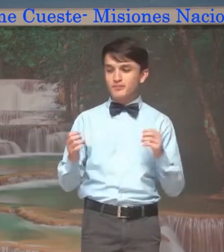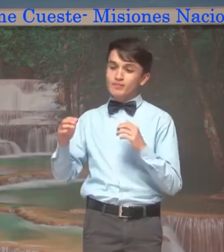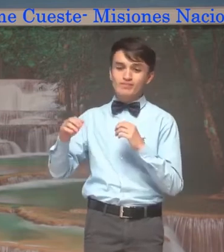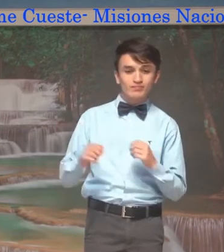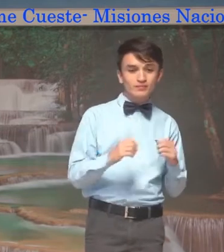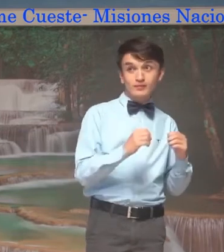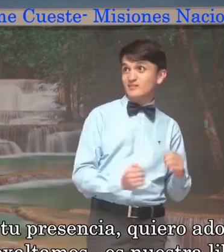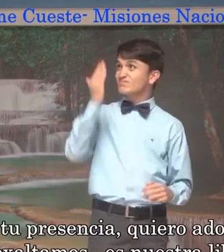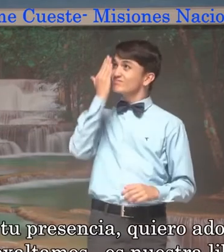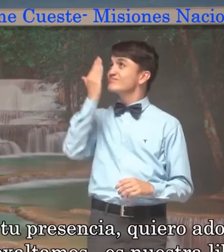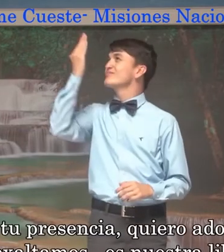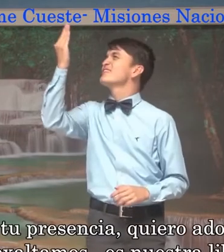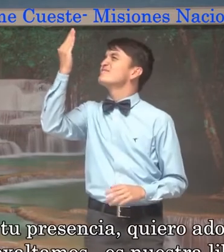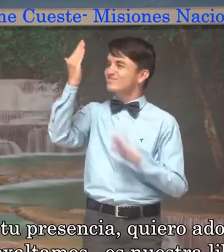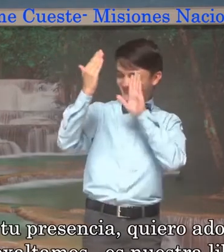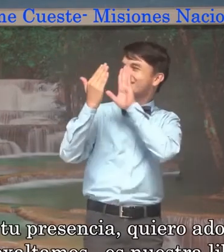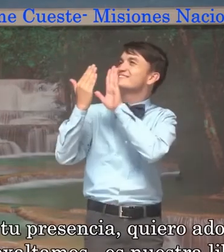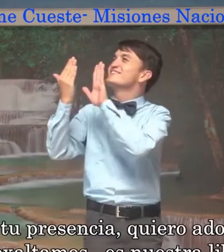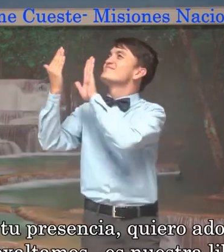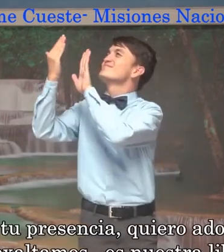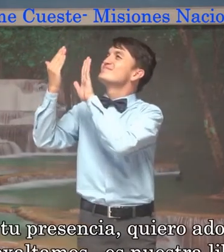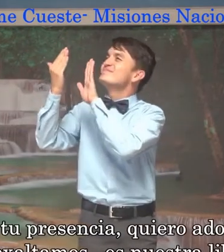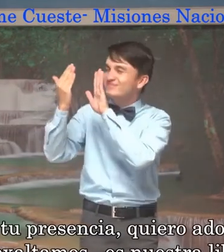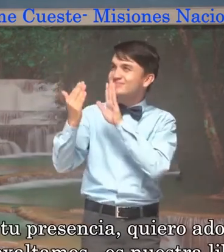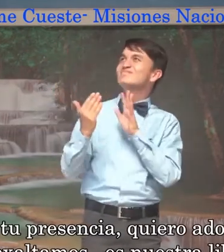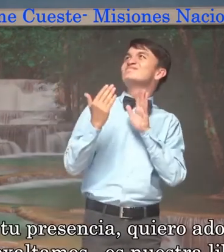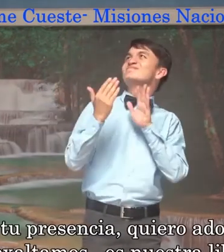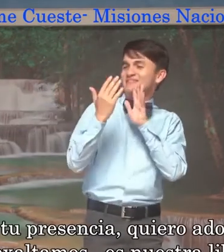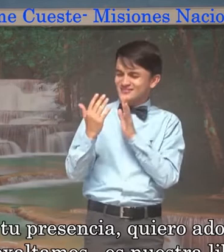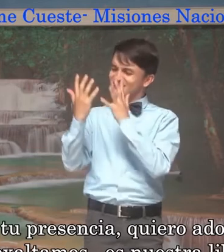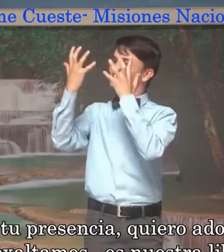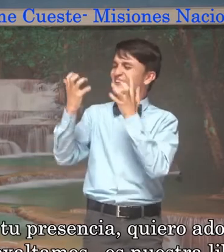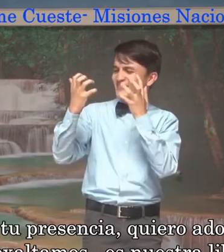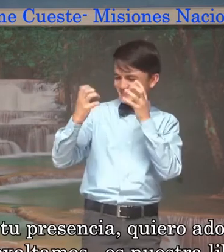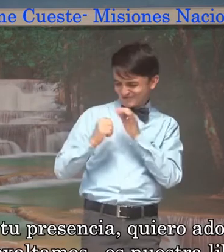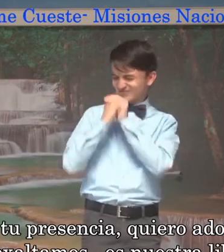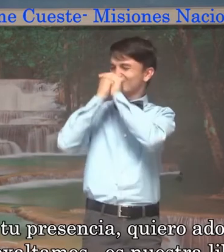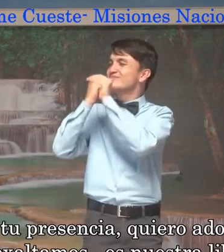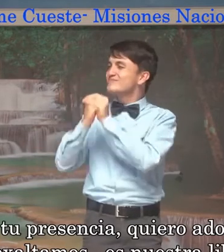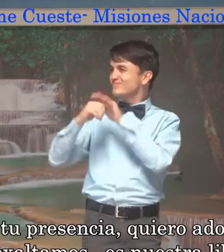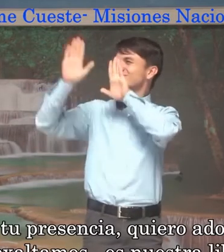de tu presencia quiero adorar